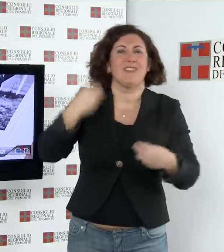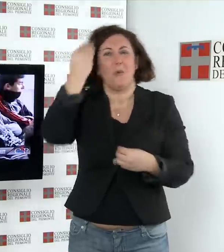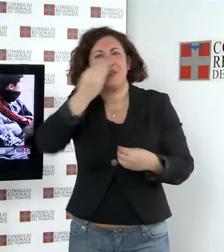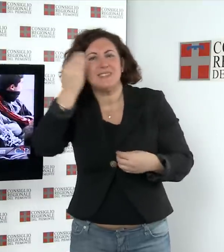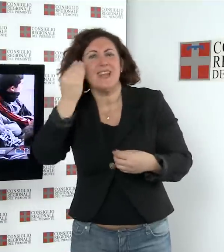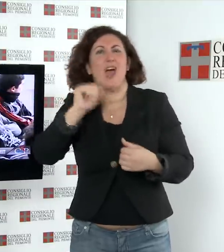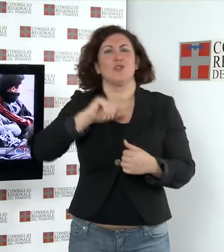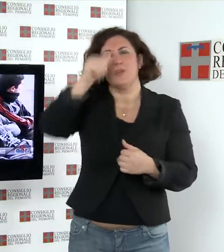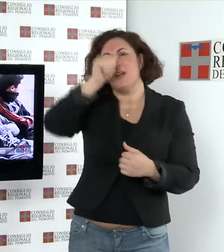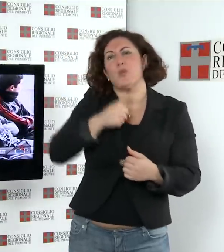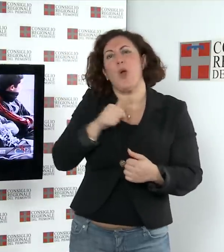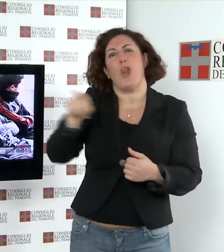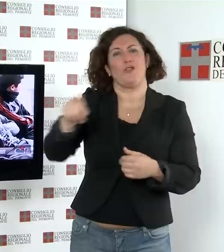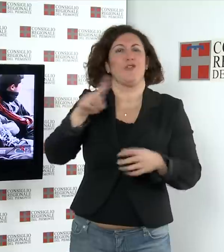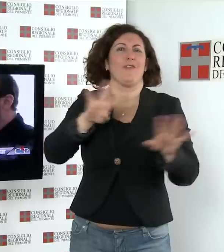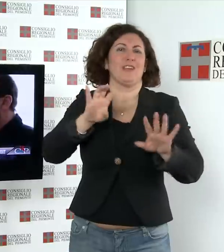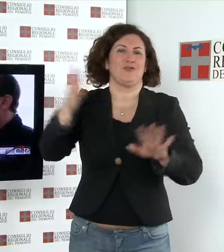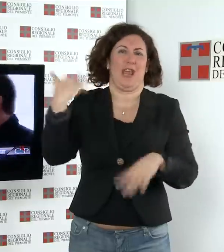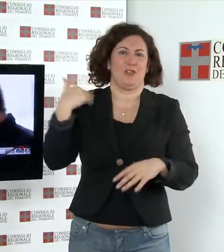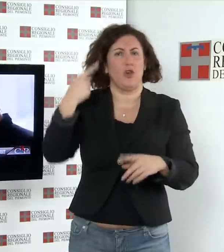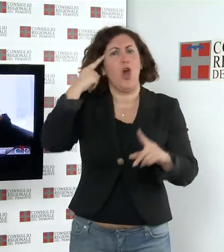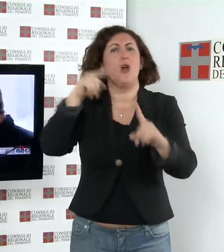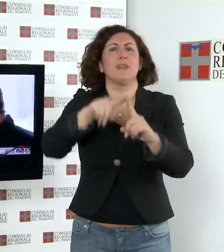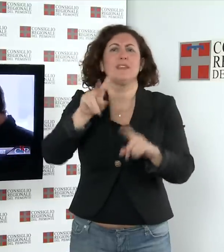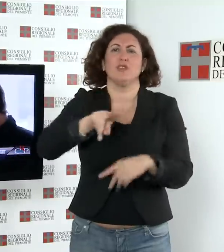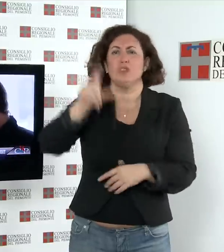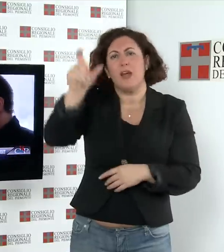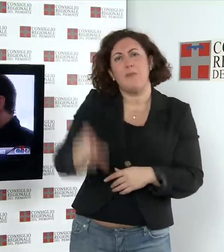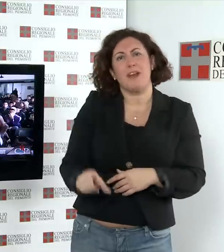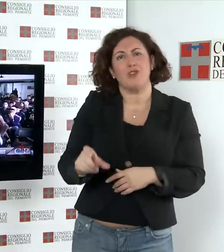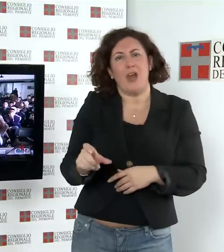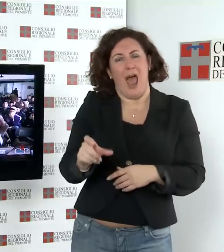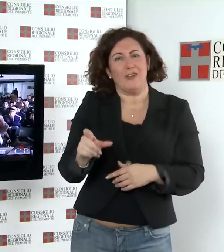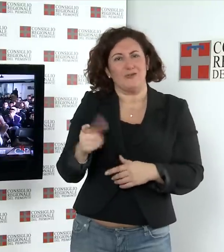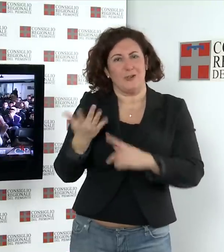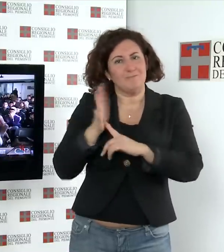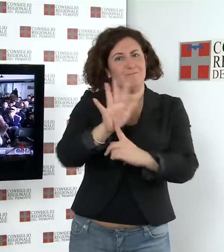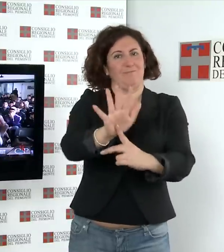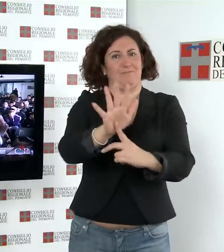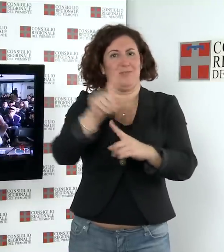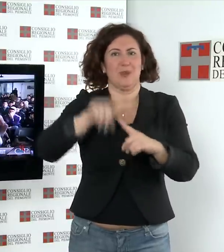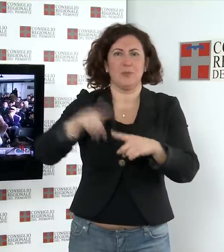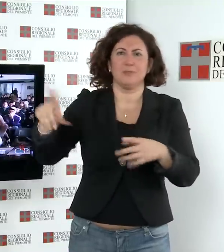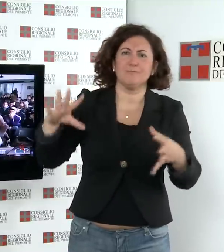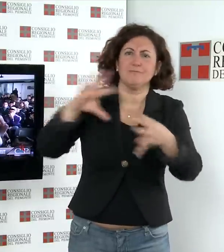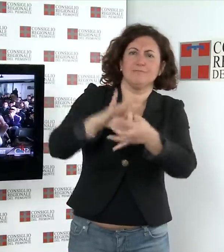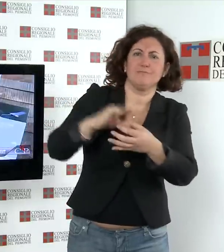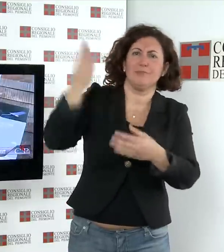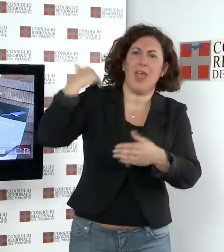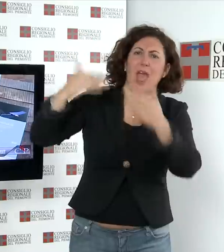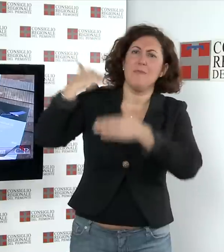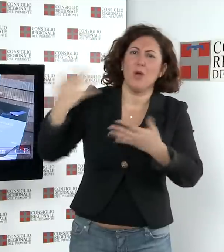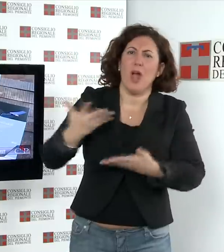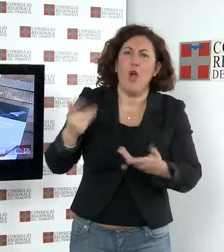Novecento Lo scopo è far emergere tratti importanti del personaggio e mettere in evidenza i legami con la sua epoca e il significato